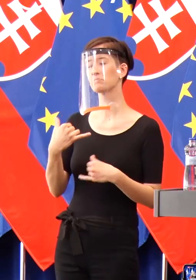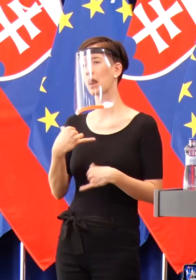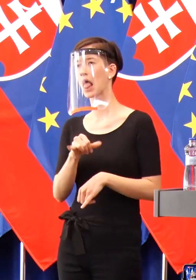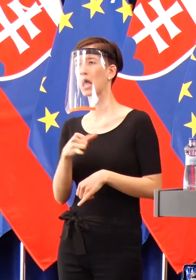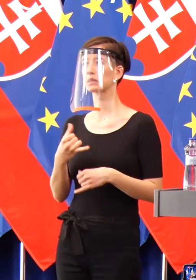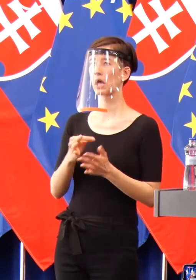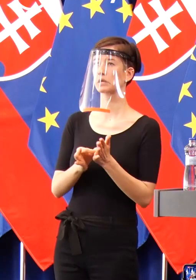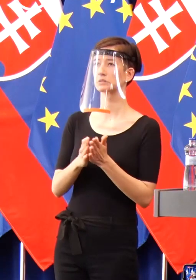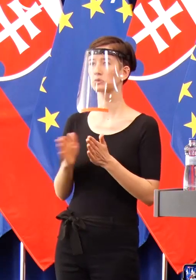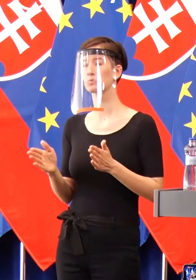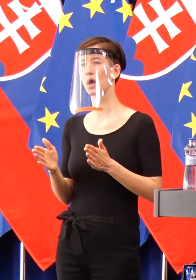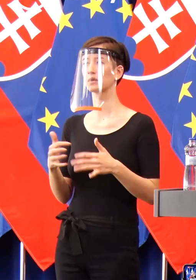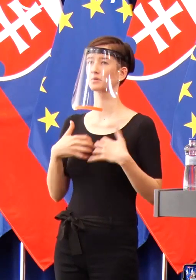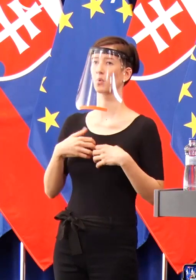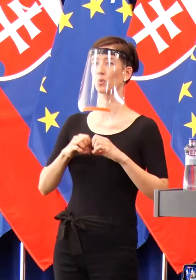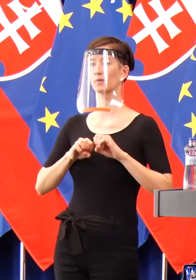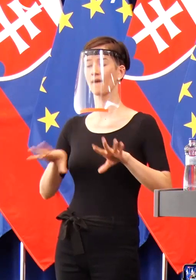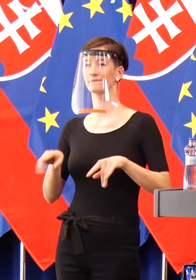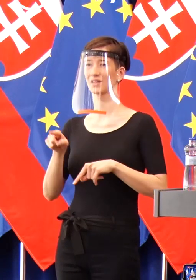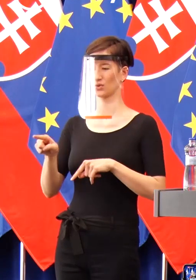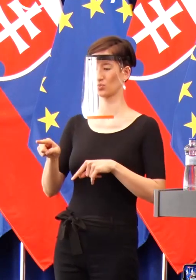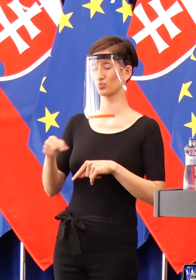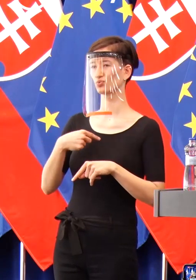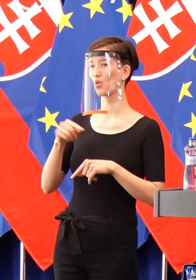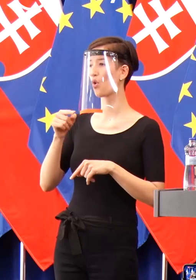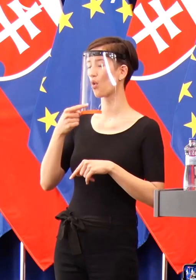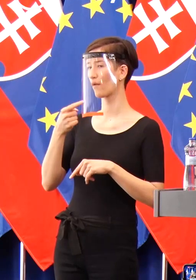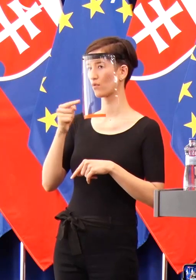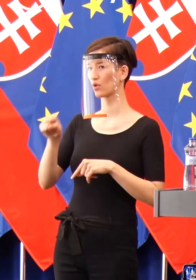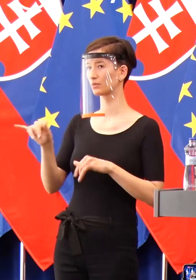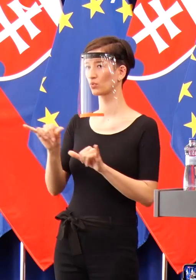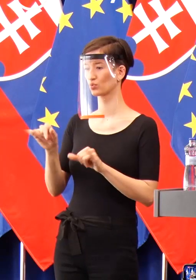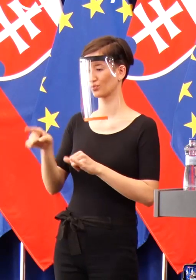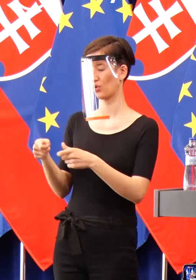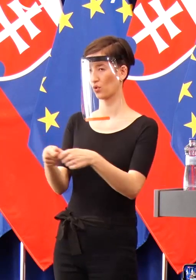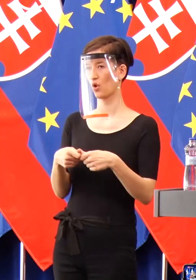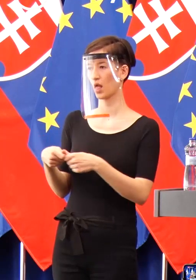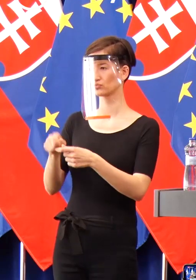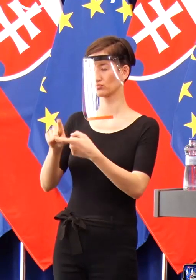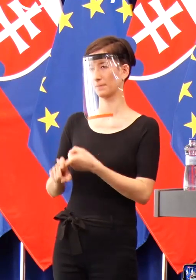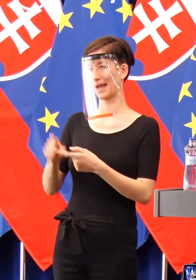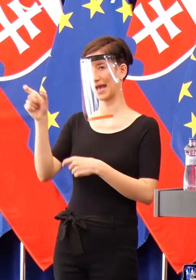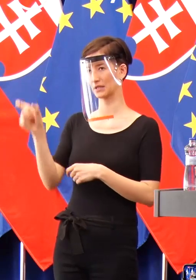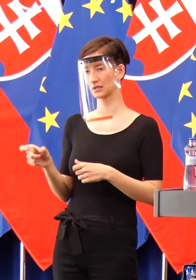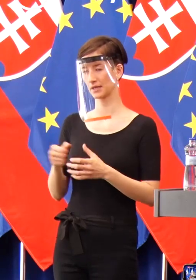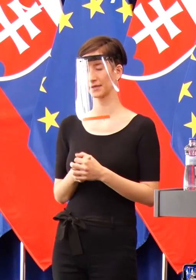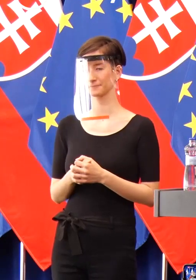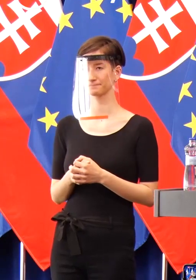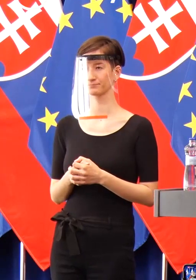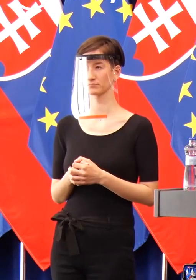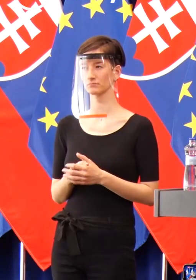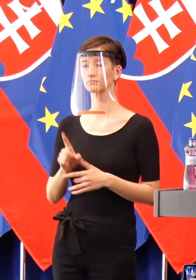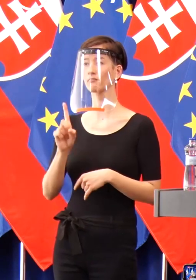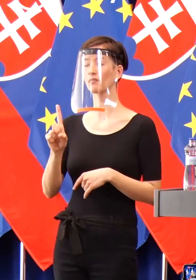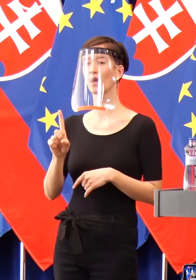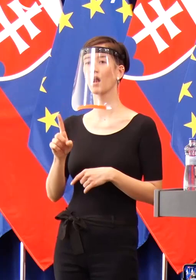najmä koaličným partnerom, ktorí by sa mohli začať správať v tejto veci konečne zodpovedne. Je čas na to, aby sme si aj